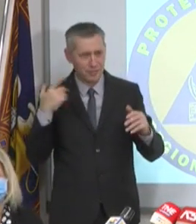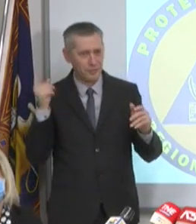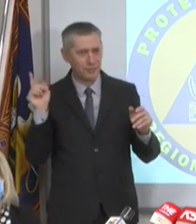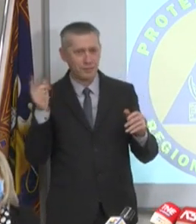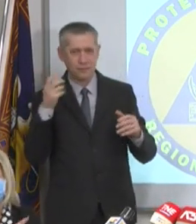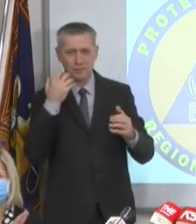Grazie a tutti.